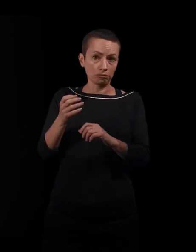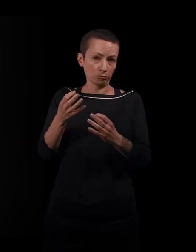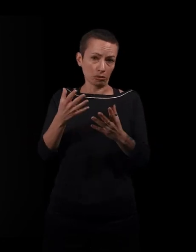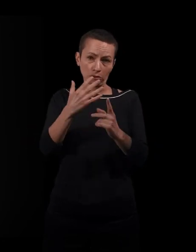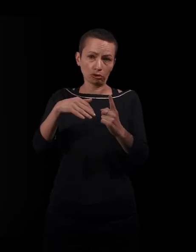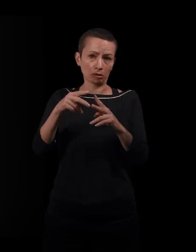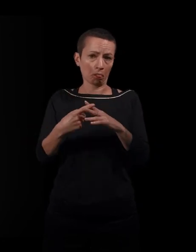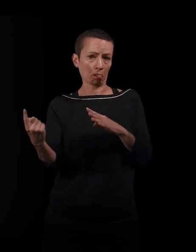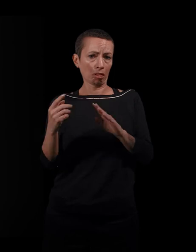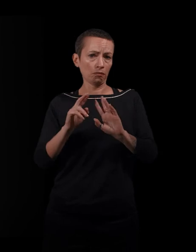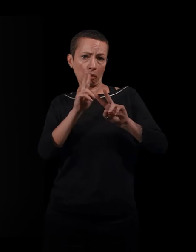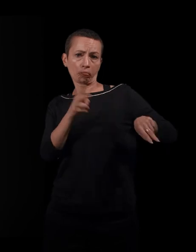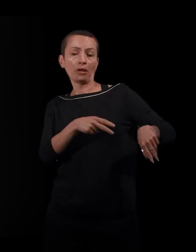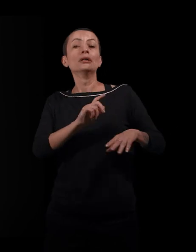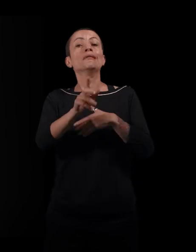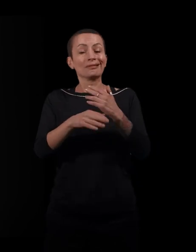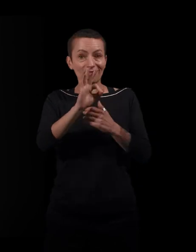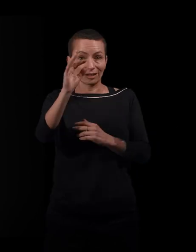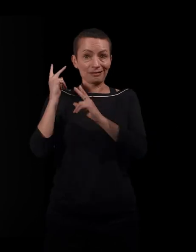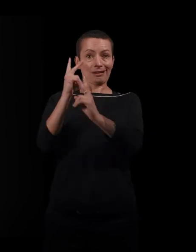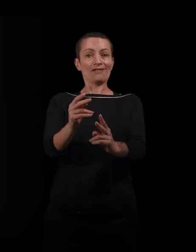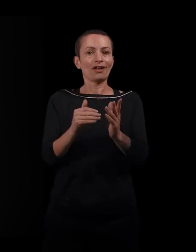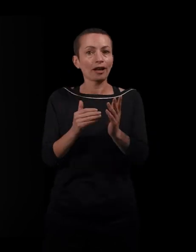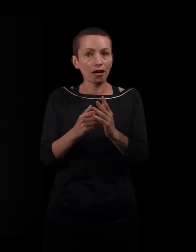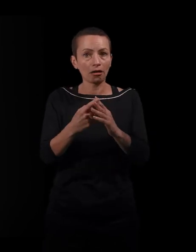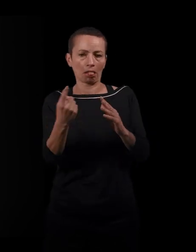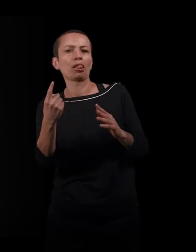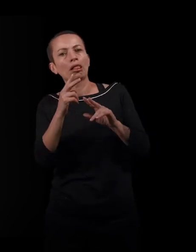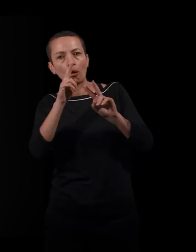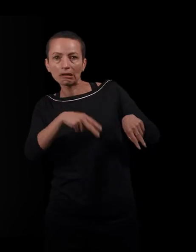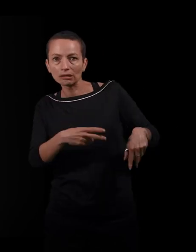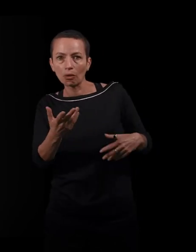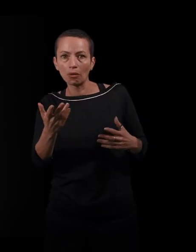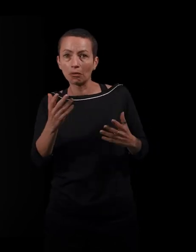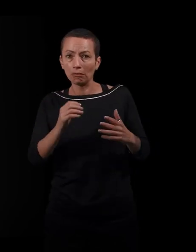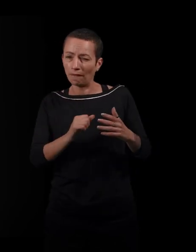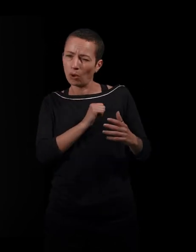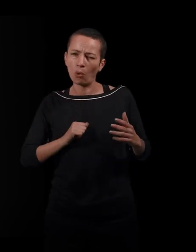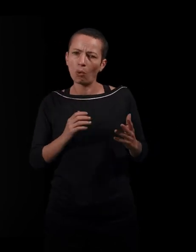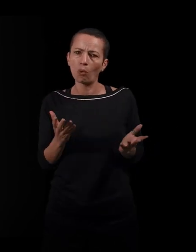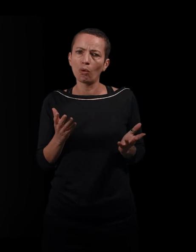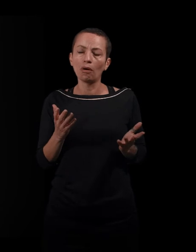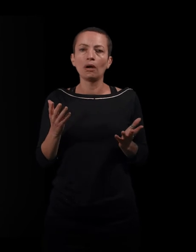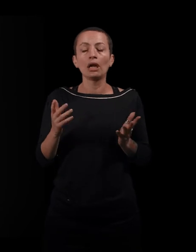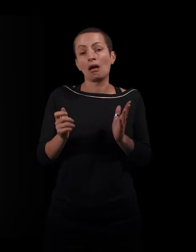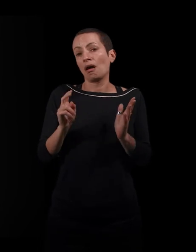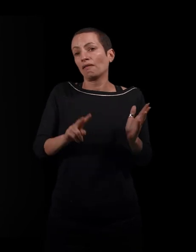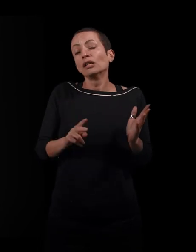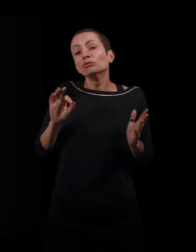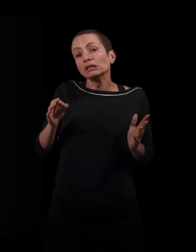quand elle arrive en France, elle vit une relégation maximum. Et en fait, oui, elle va vouloir, mon